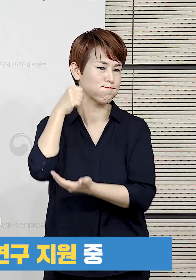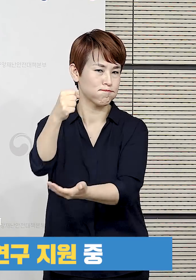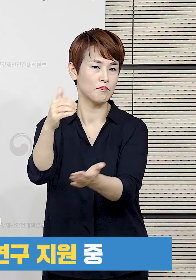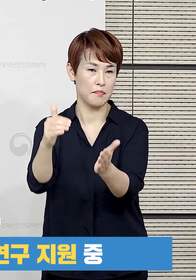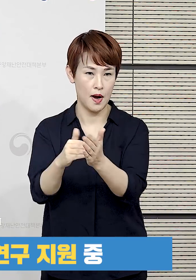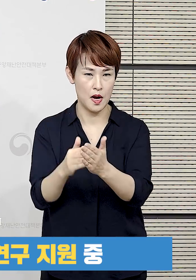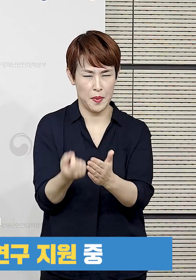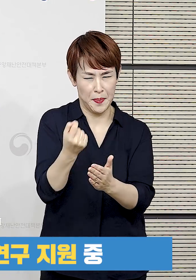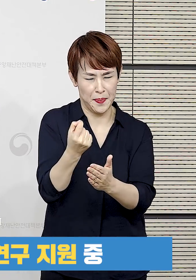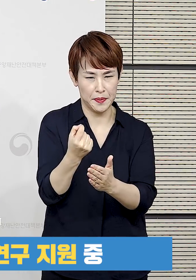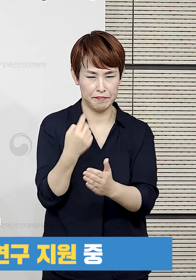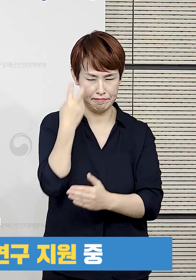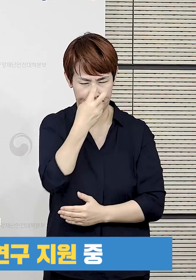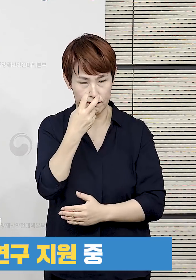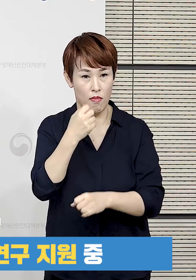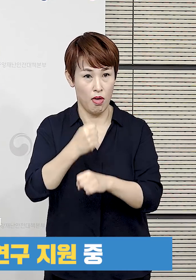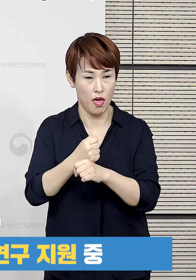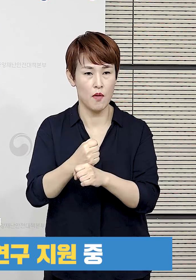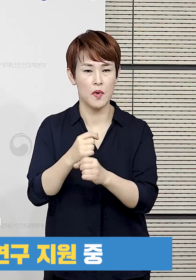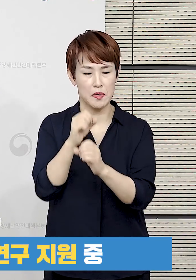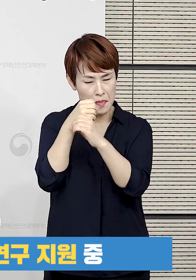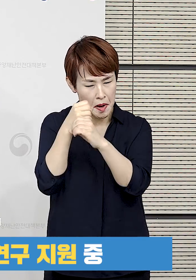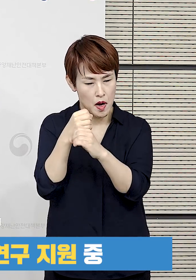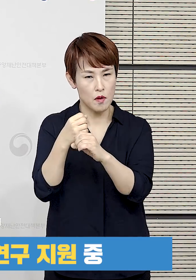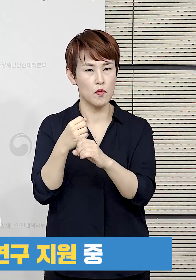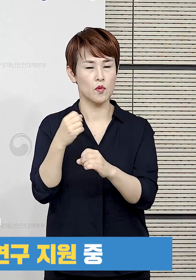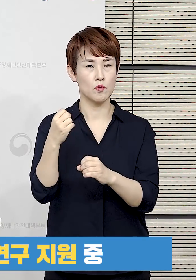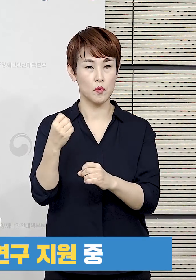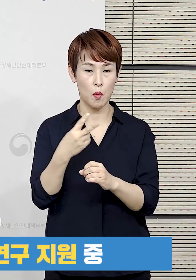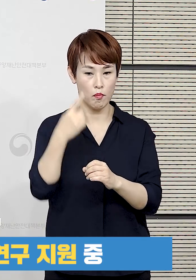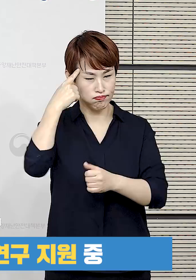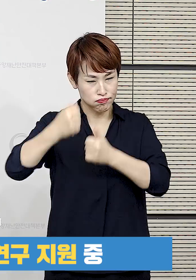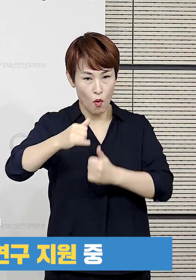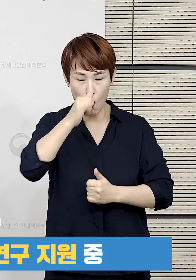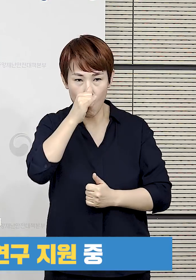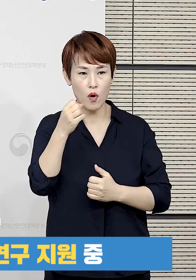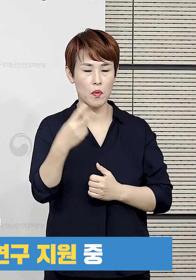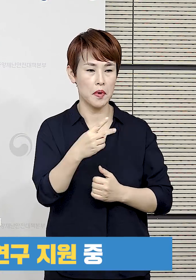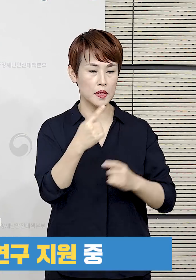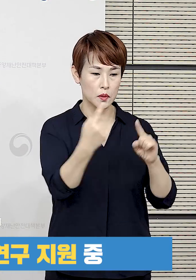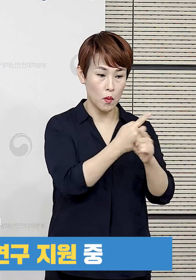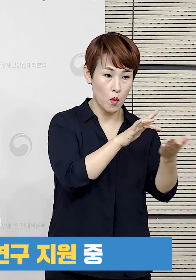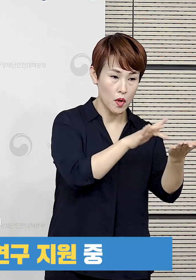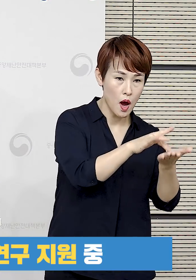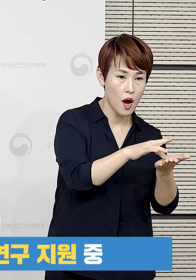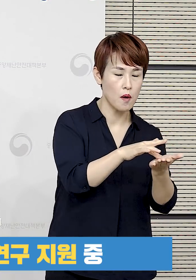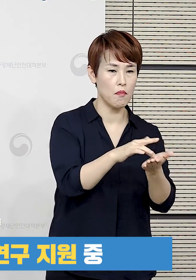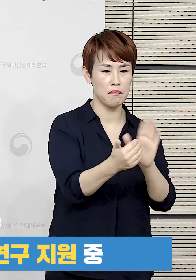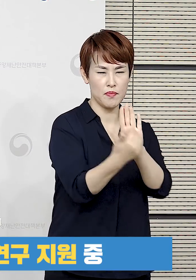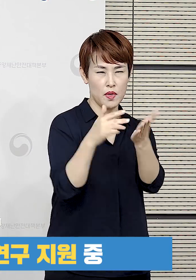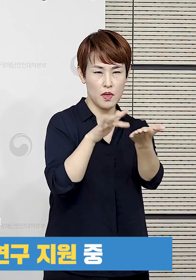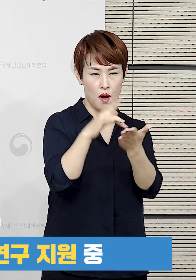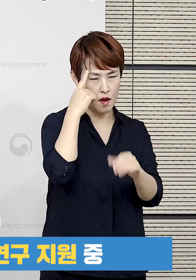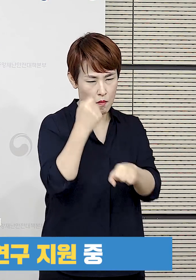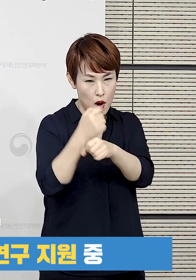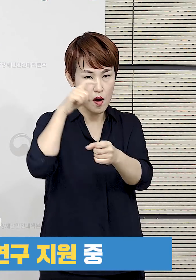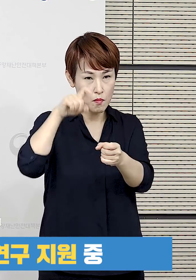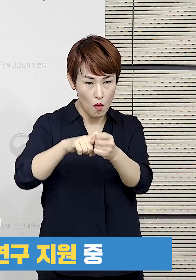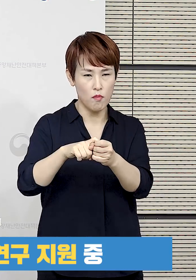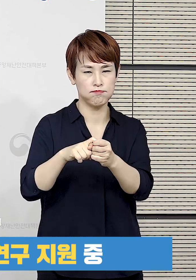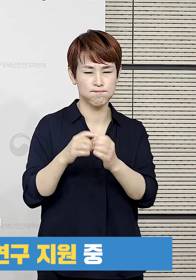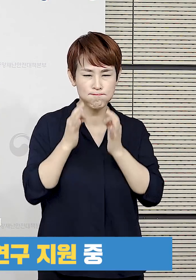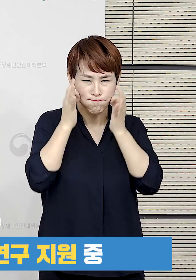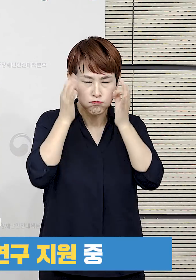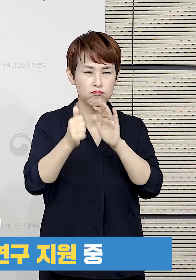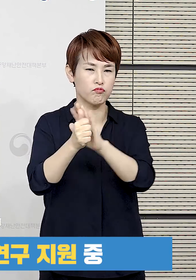투입하고 임상계획 승인을 신속히 진행하는 등 치료제 및 백신 개발 연구를 위해 국내 연구자 제약기업